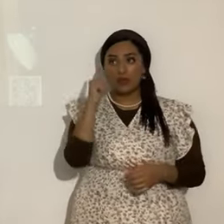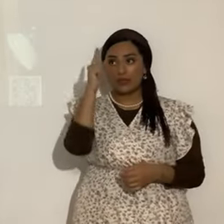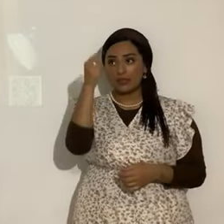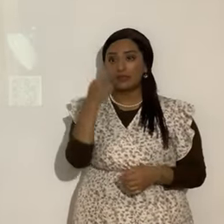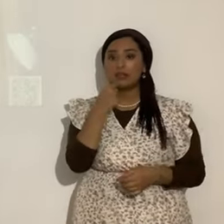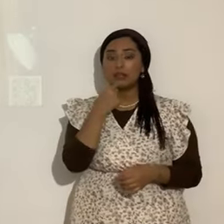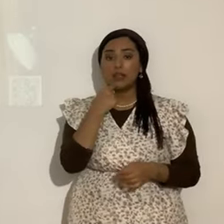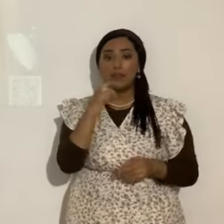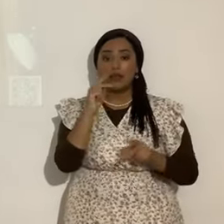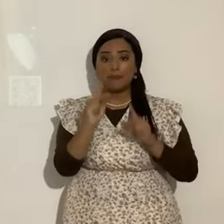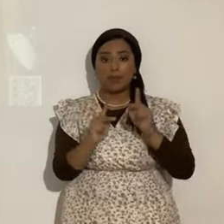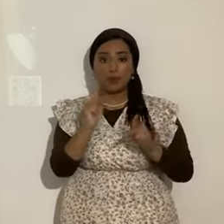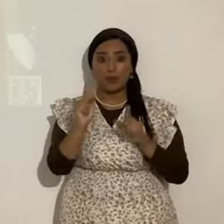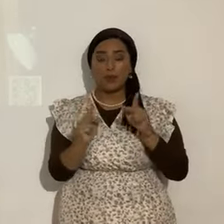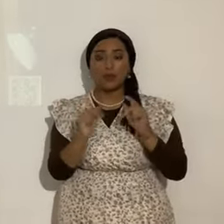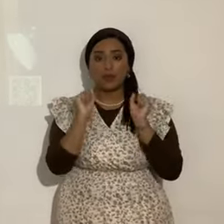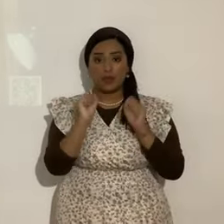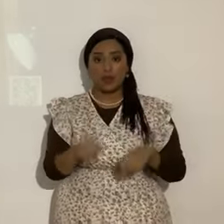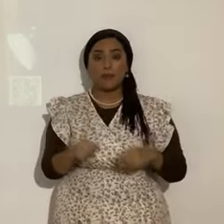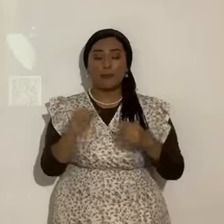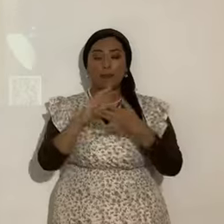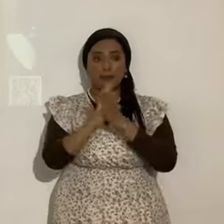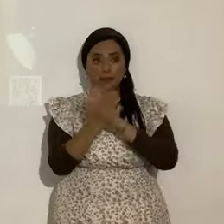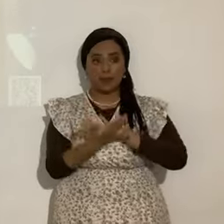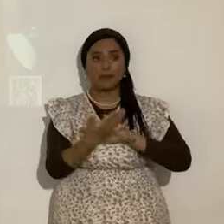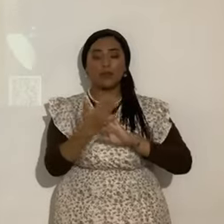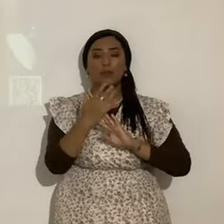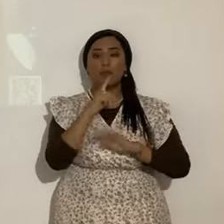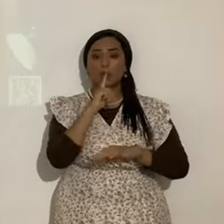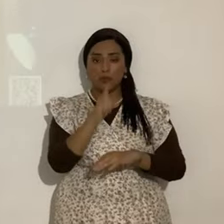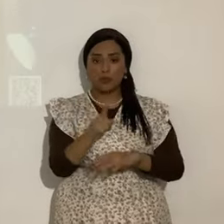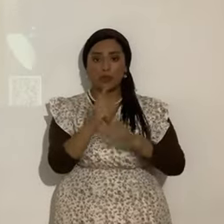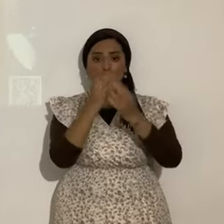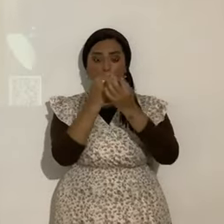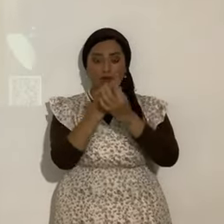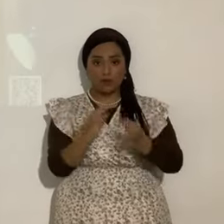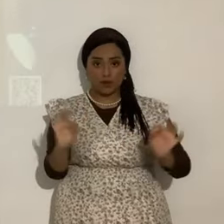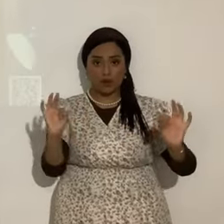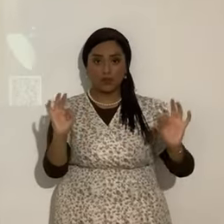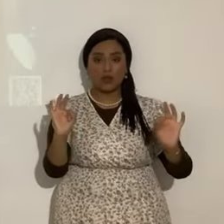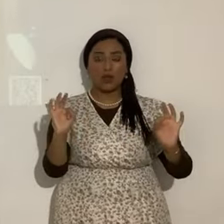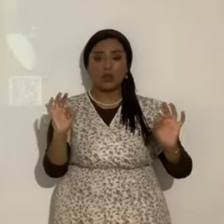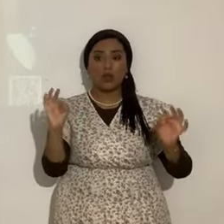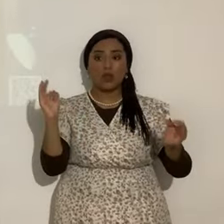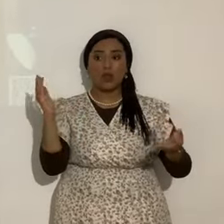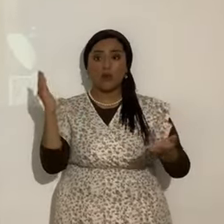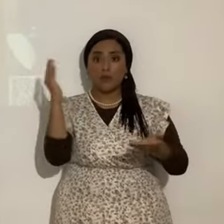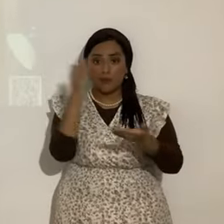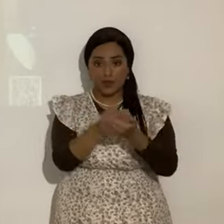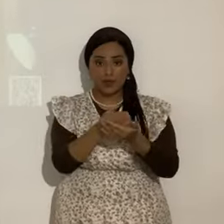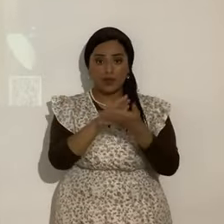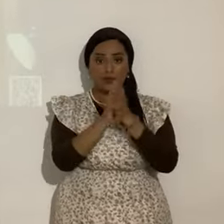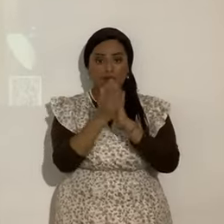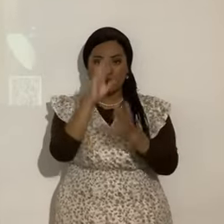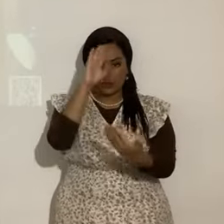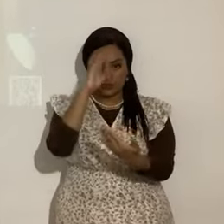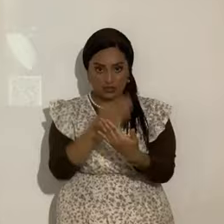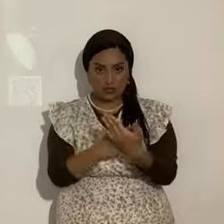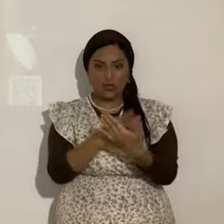personas pueden llegar a ser realmente libres al llegar a ser hijos y dejar de ser esclavos.